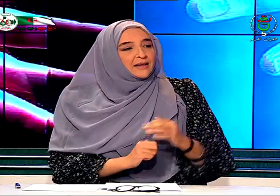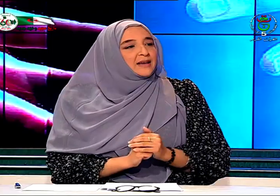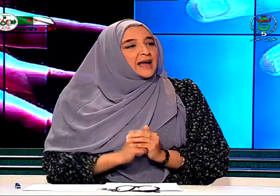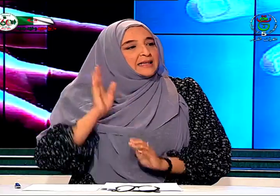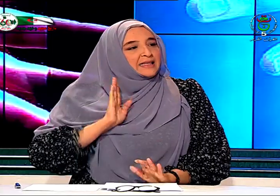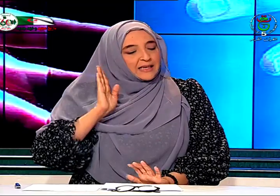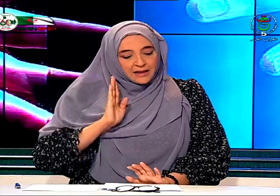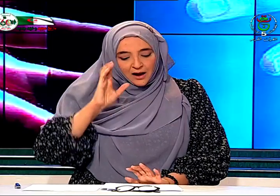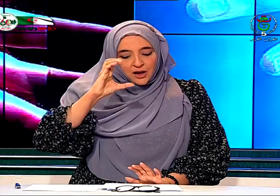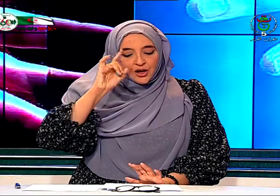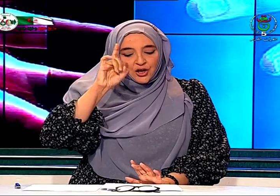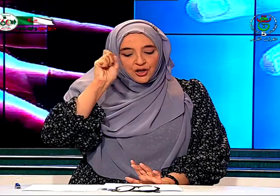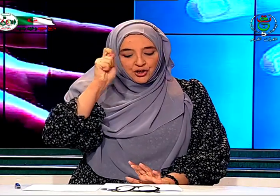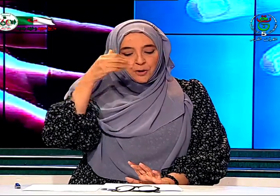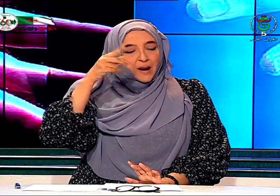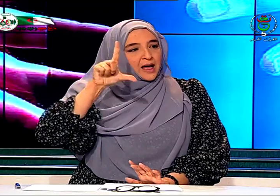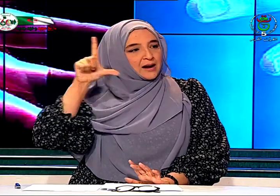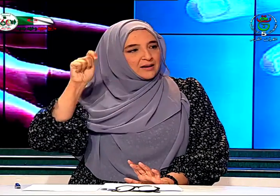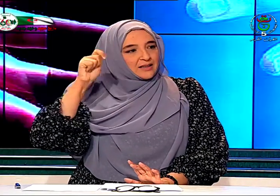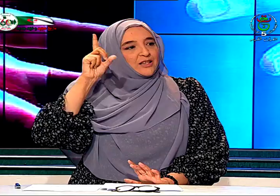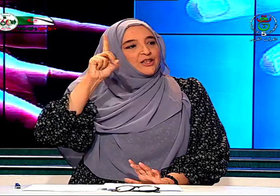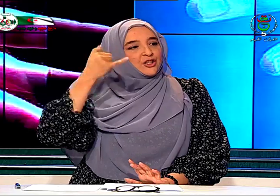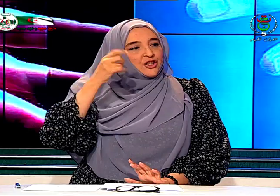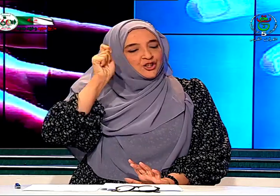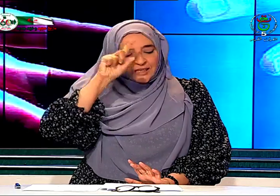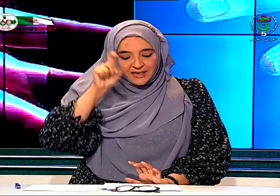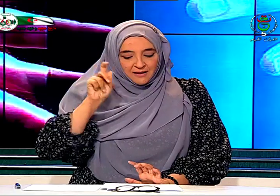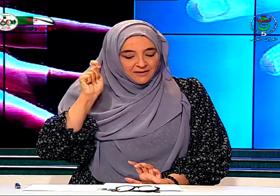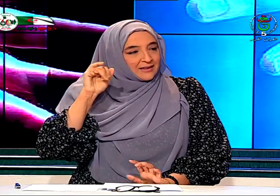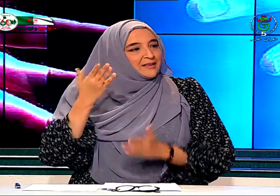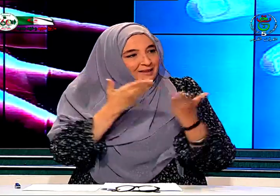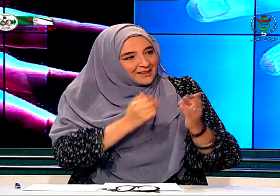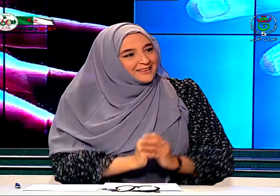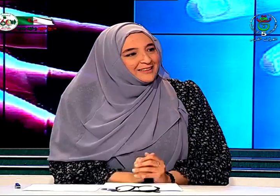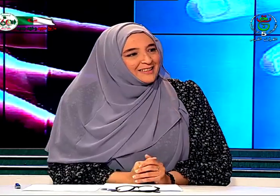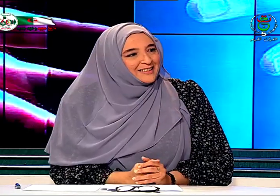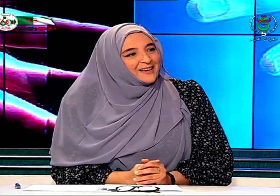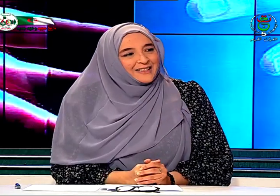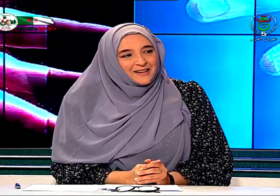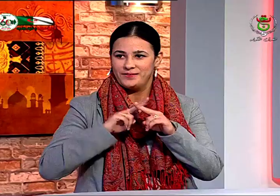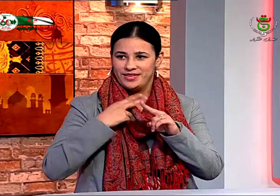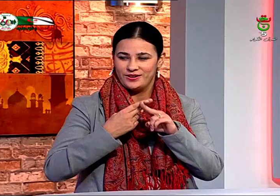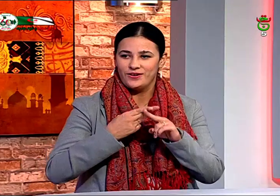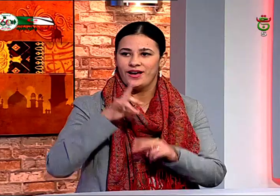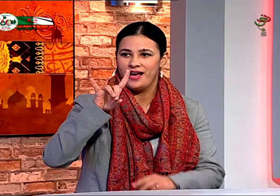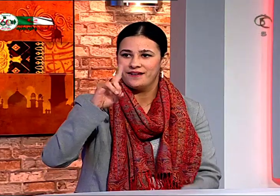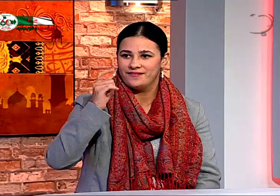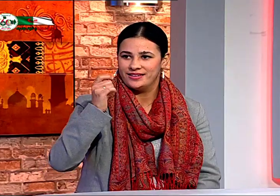السيدة شملال جازية تفضلي السلام عليكم اسمي ولقبي